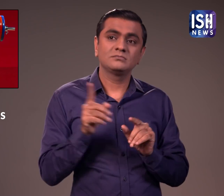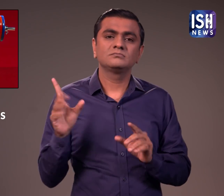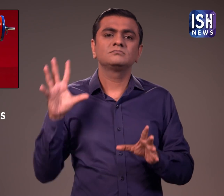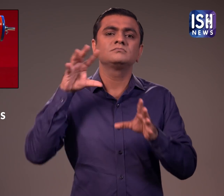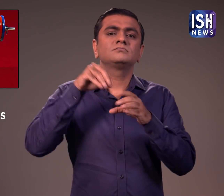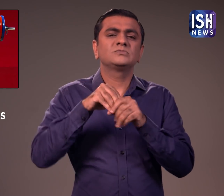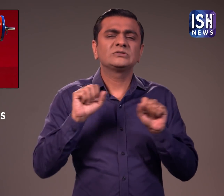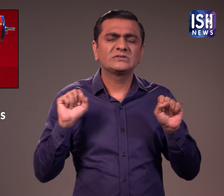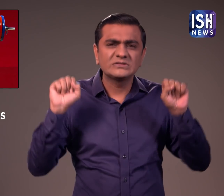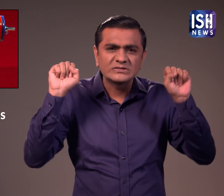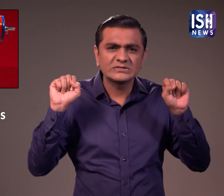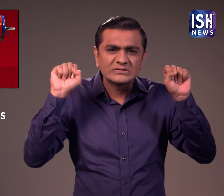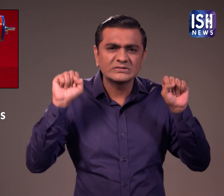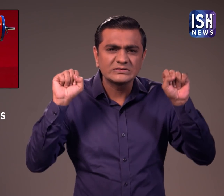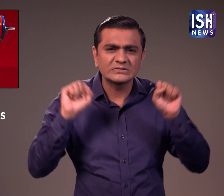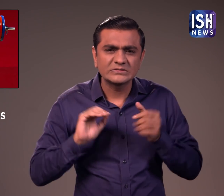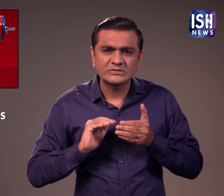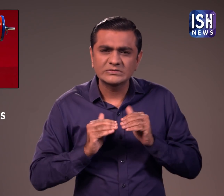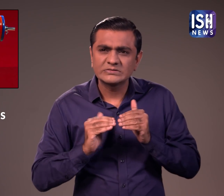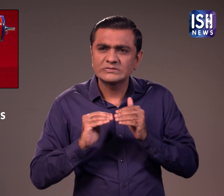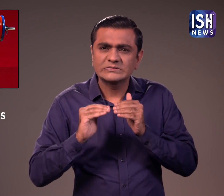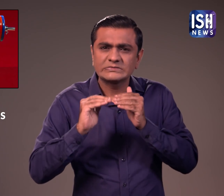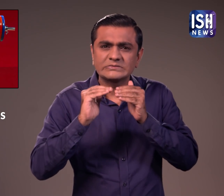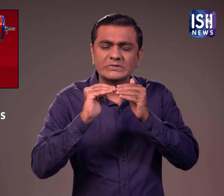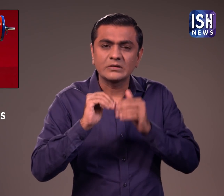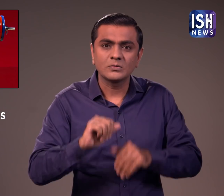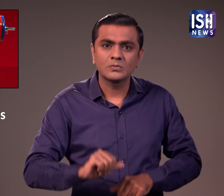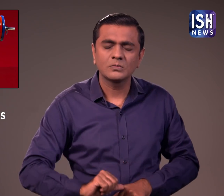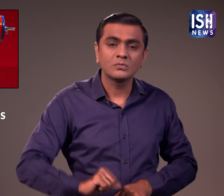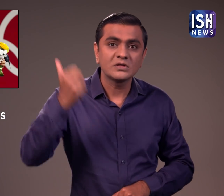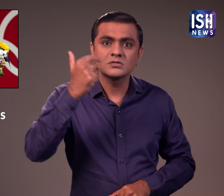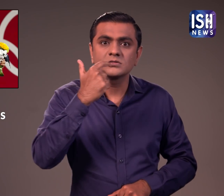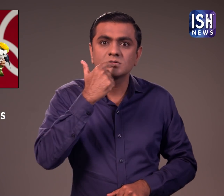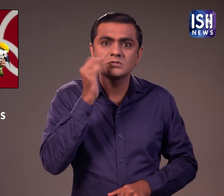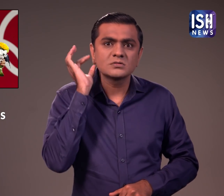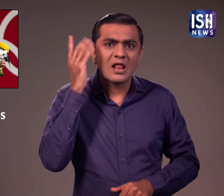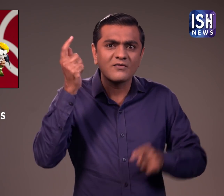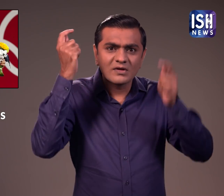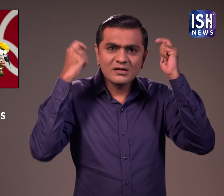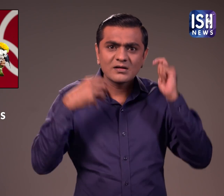किये गए थे उन्होंने खेलों में भाग लिया और रजट पदक हासिल किया